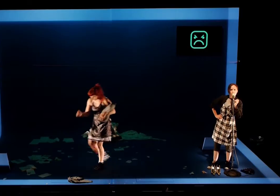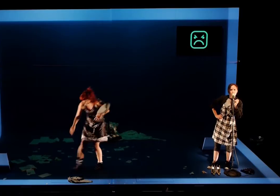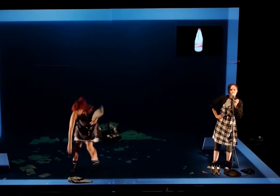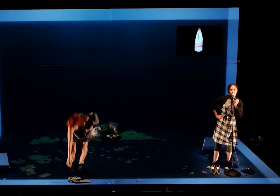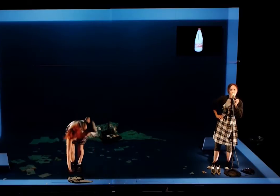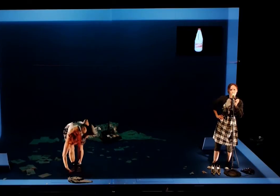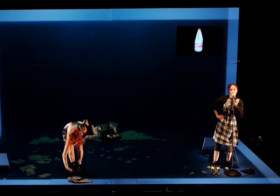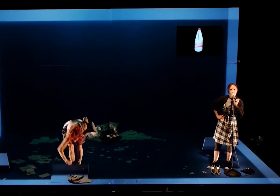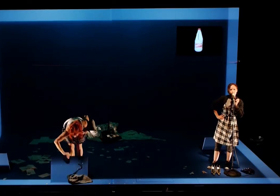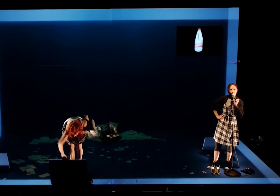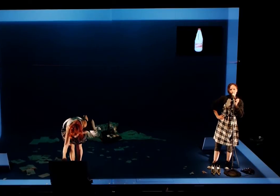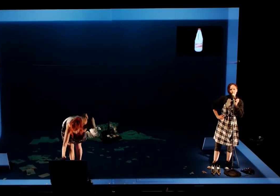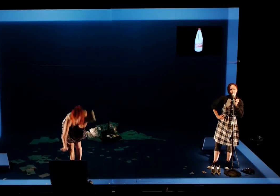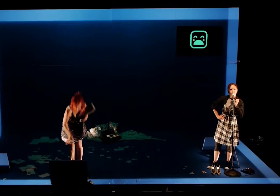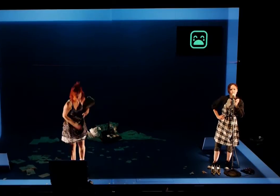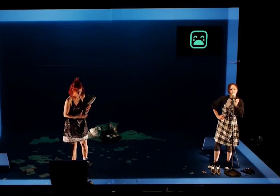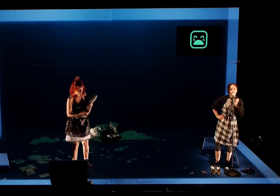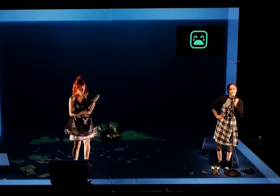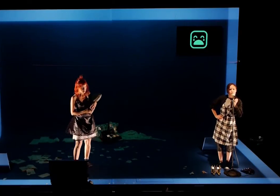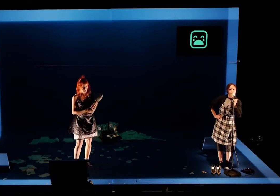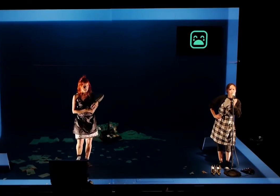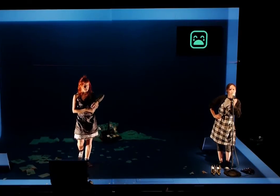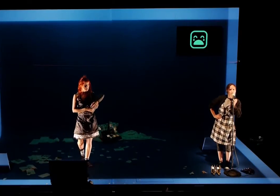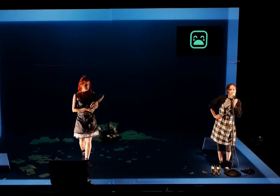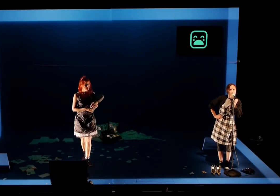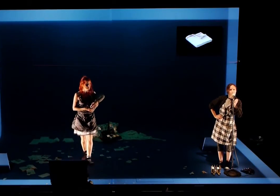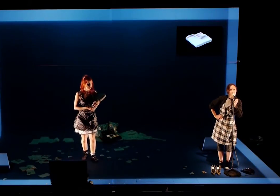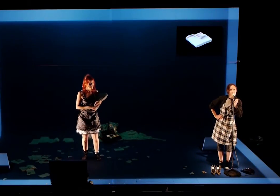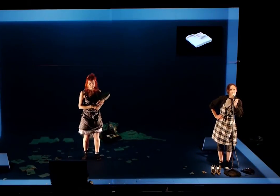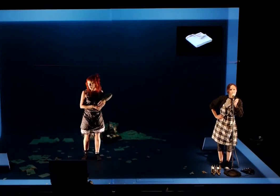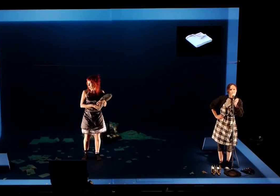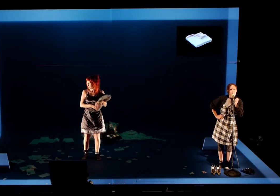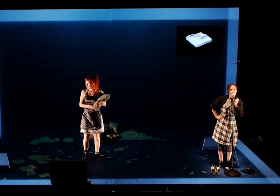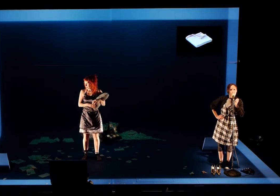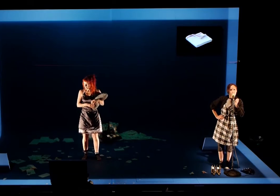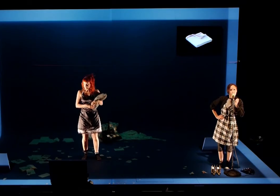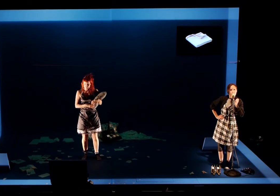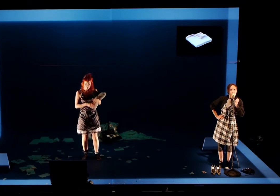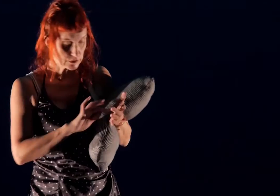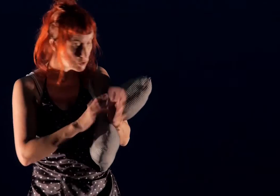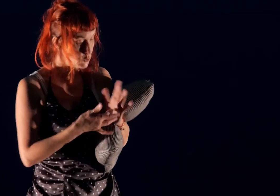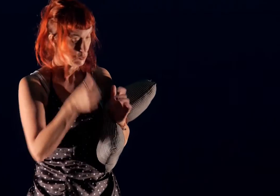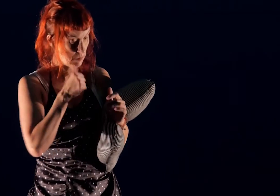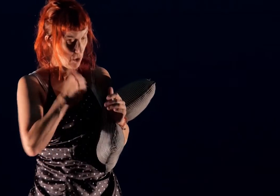diamètre, coquette, sucre, produit vaisselle, serpillère, éponge,